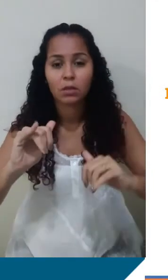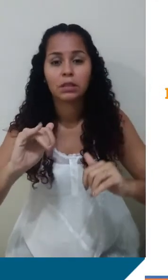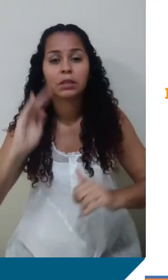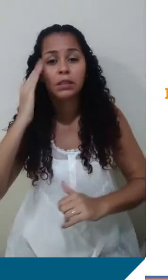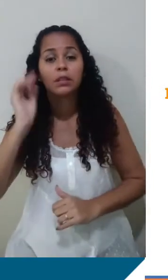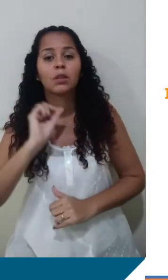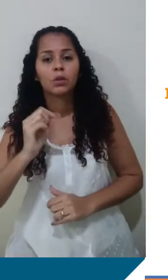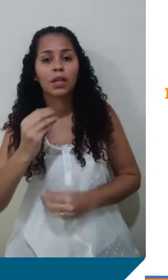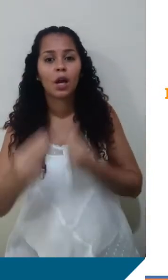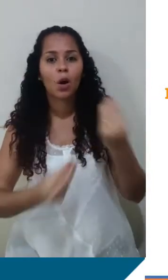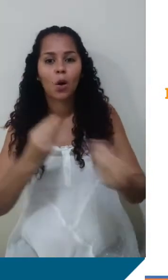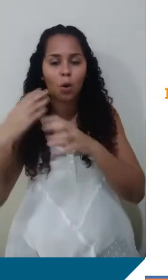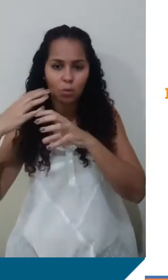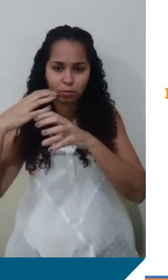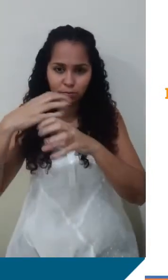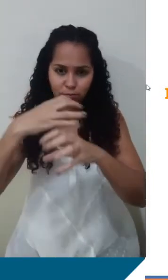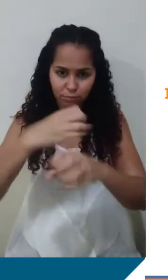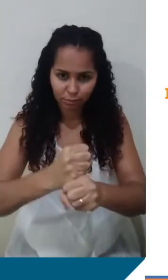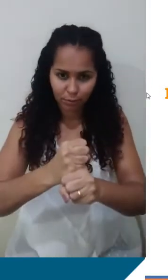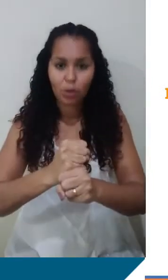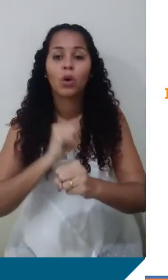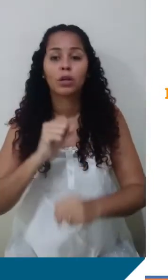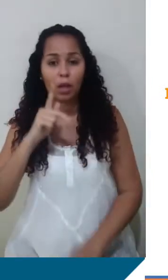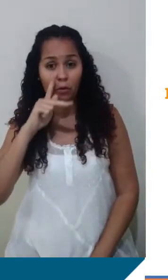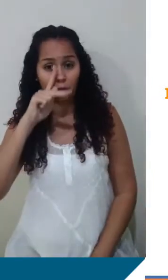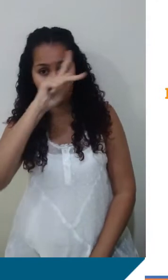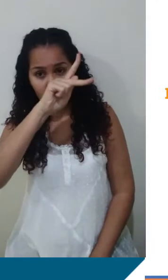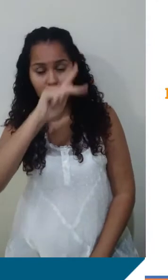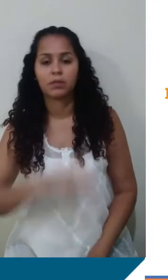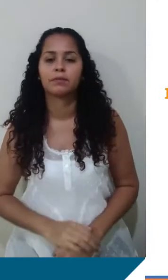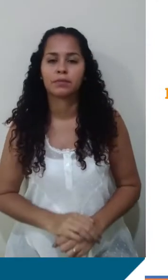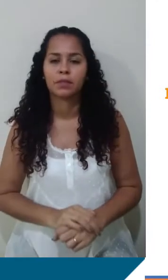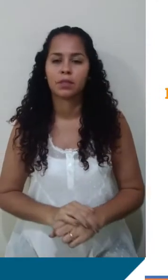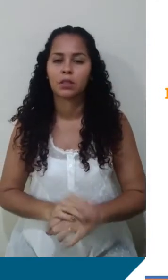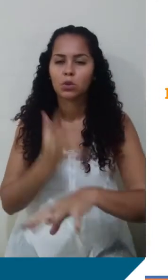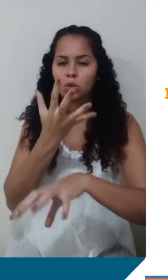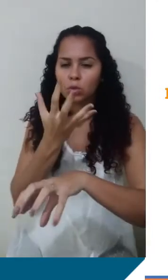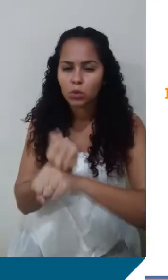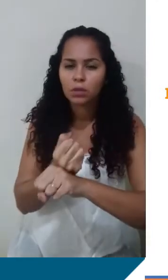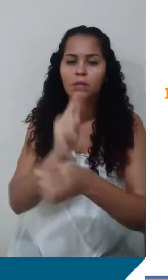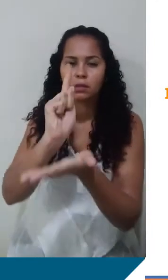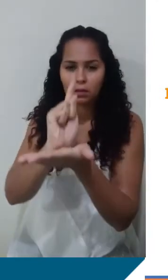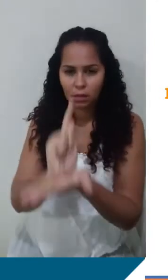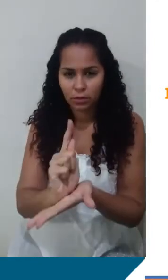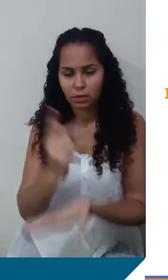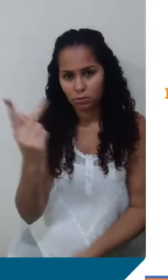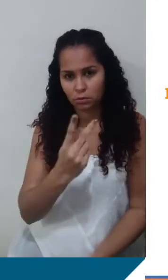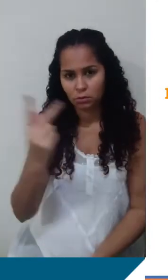uma forma de calcular essa força aqui de atração gravitacional entre esses dois corpos. Claro